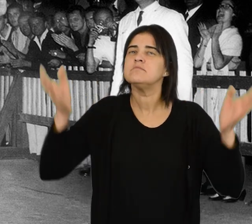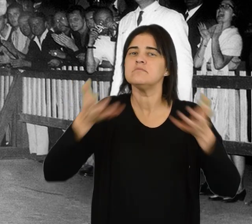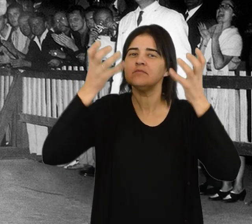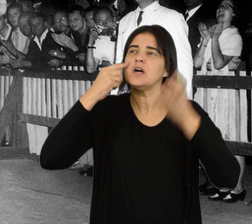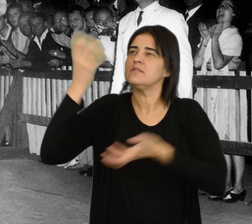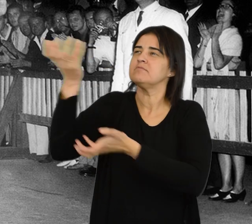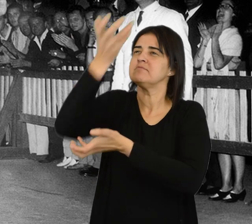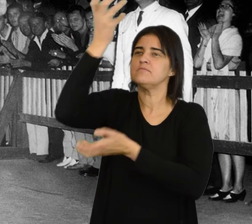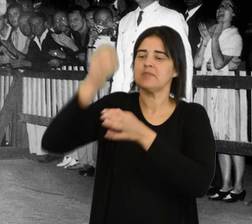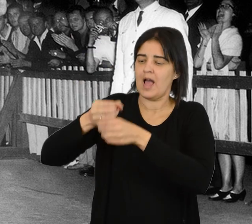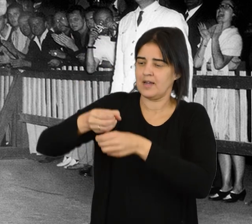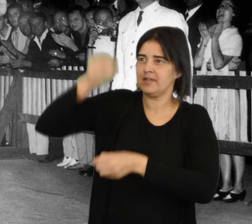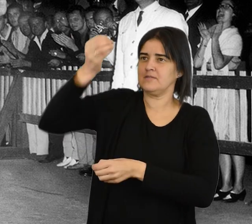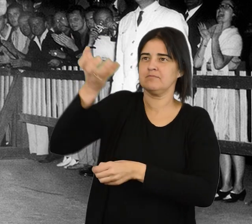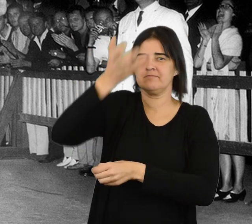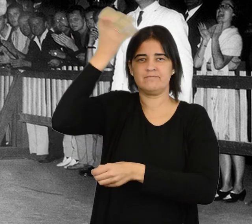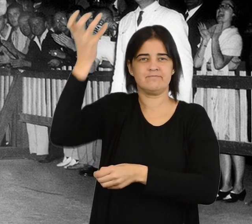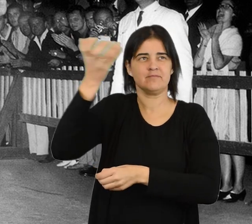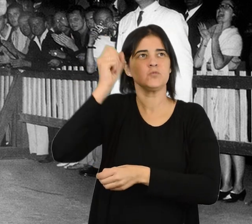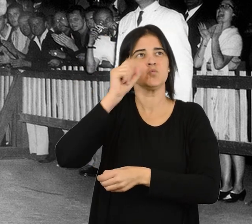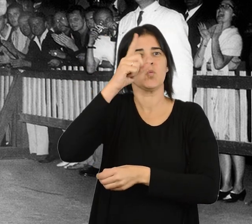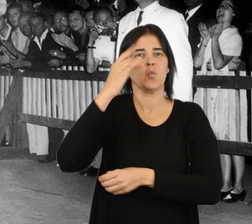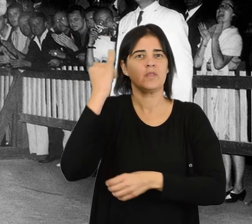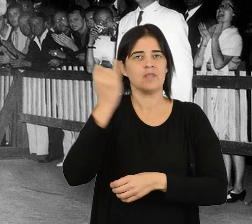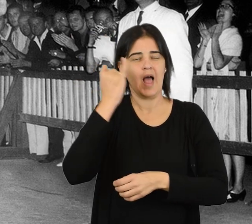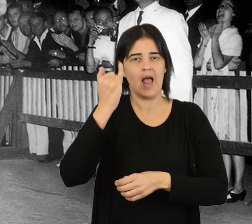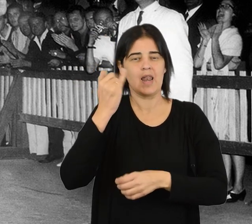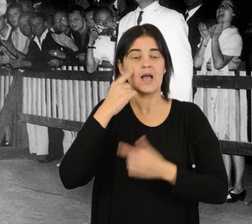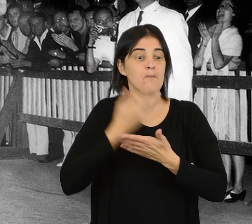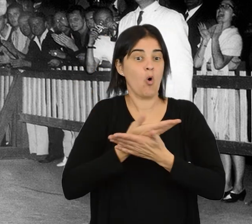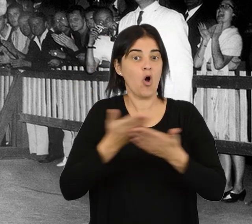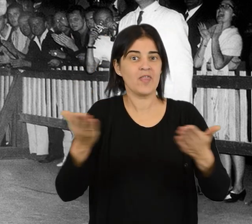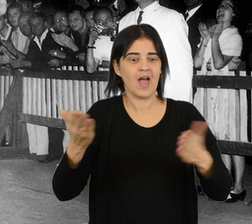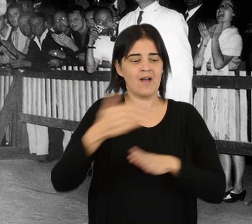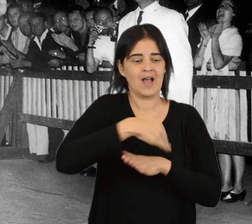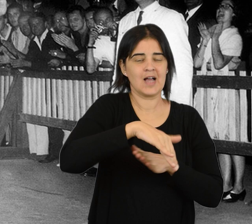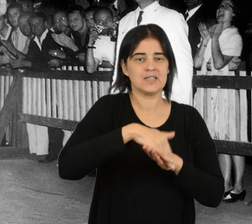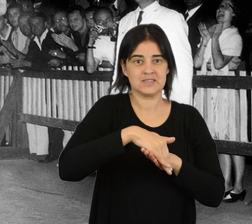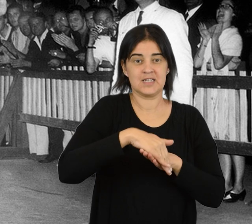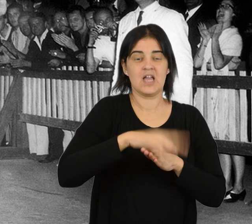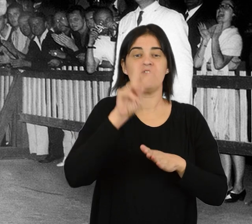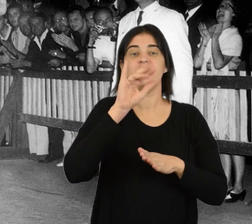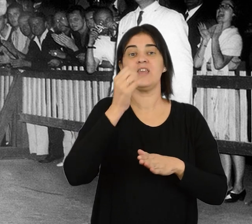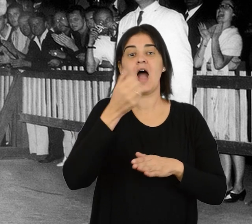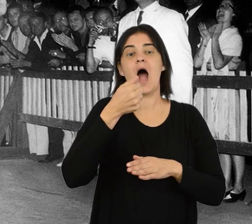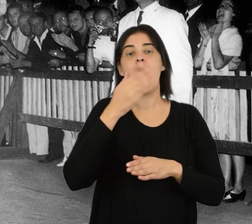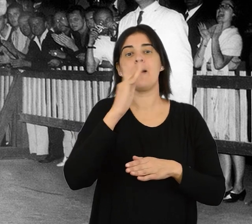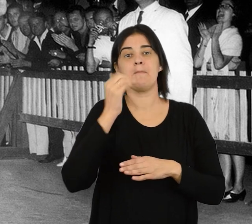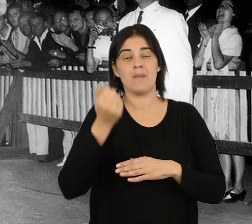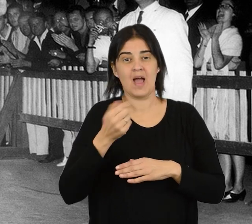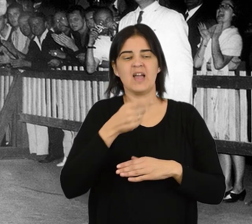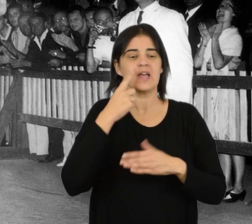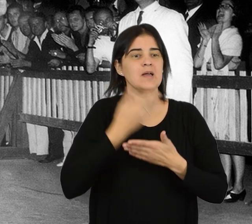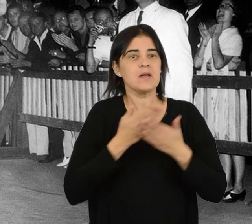antorchas italianas, resaltando entre ellas la calle Vía Apia, que aguardaba